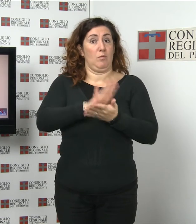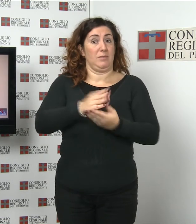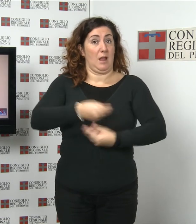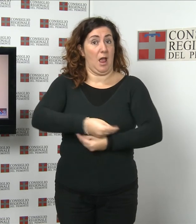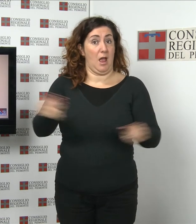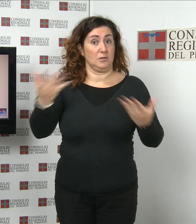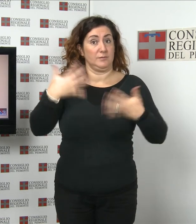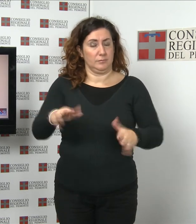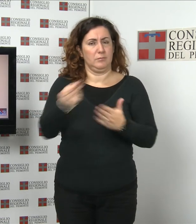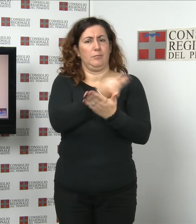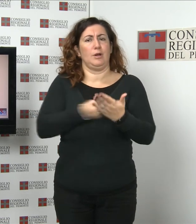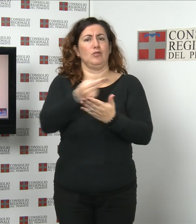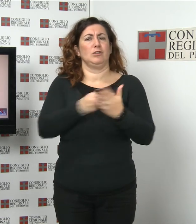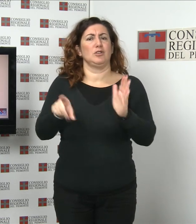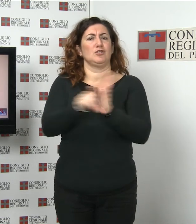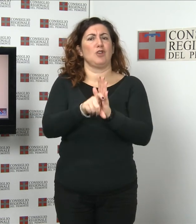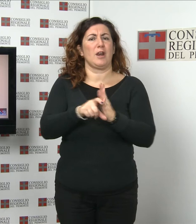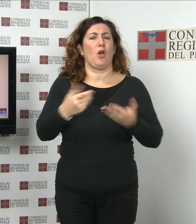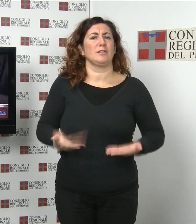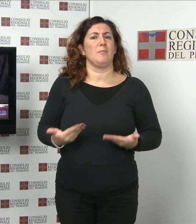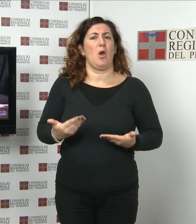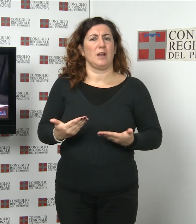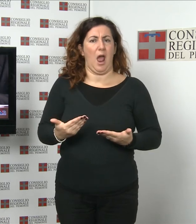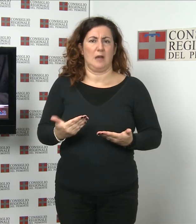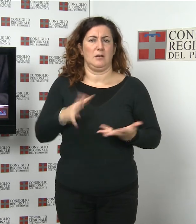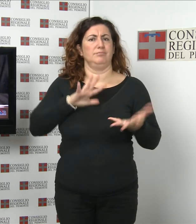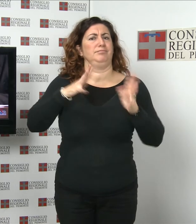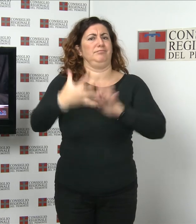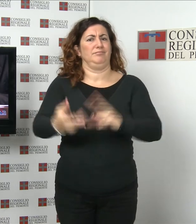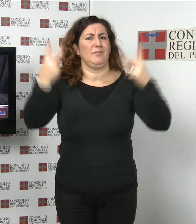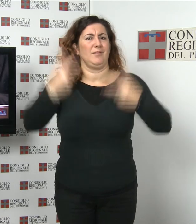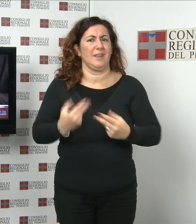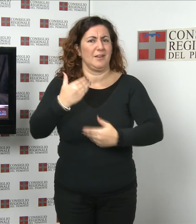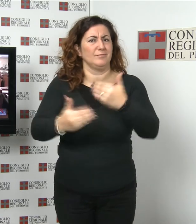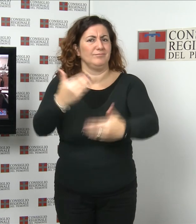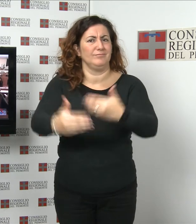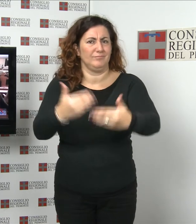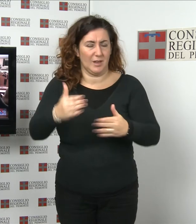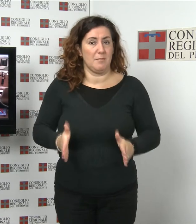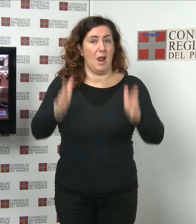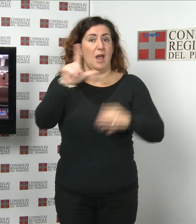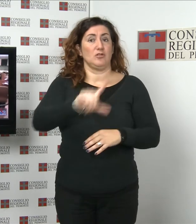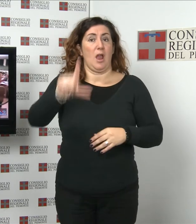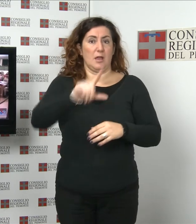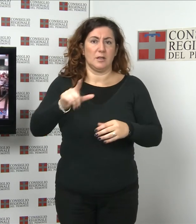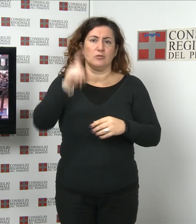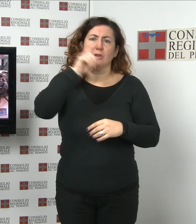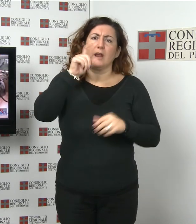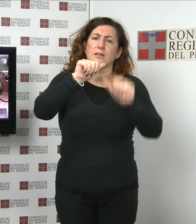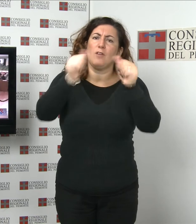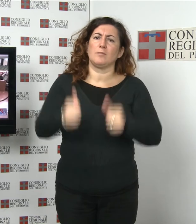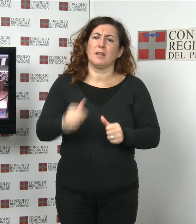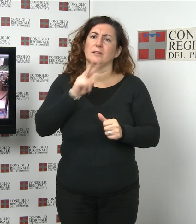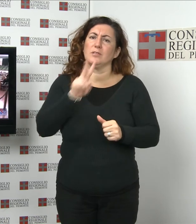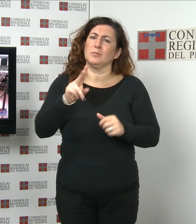contemporanea entra nel vivo. A Palazzo Lascaris si è svolta la giornata formativa per insegnanti, durante la quale sono stati presentati i temi di